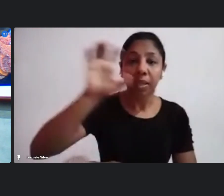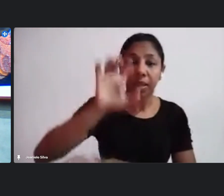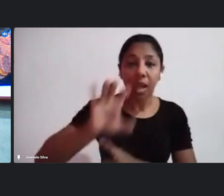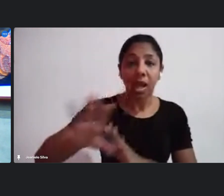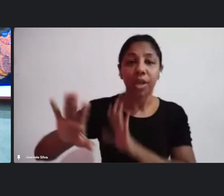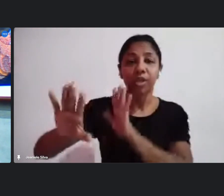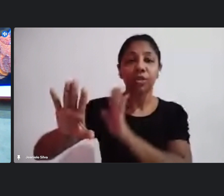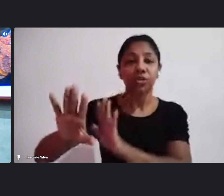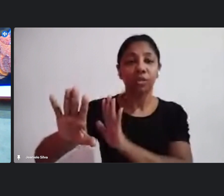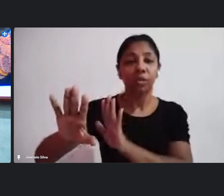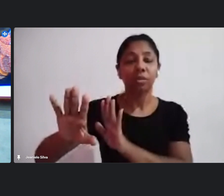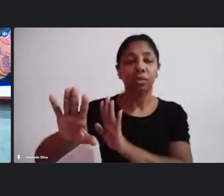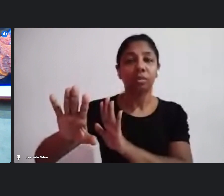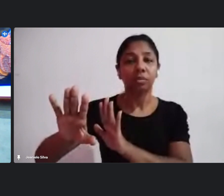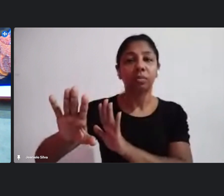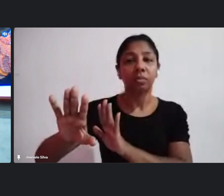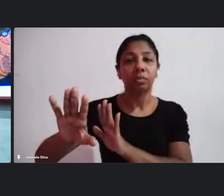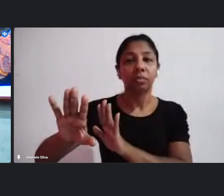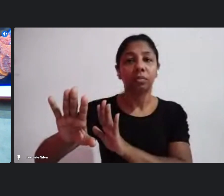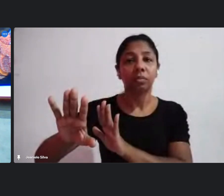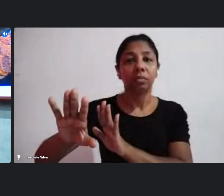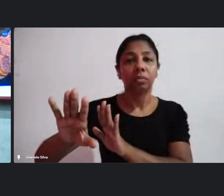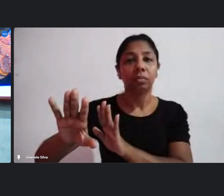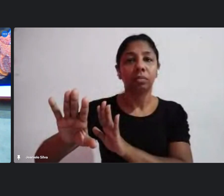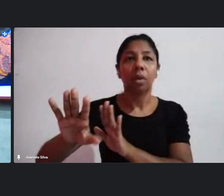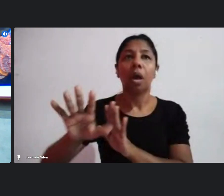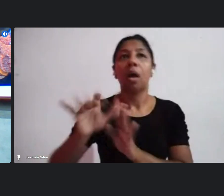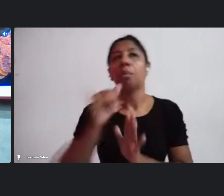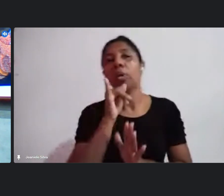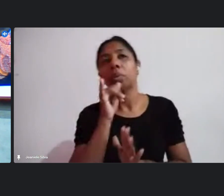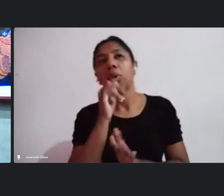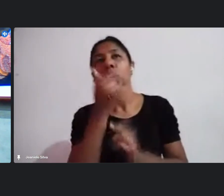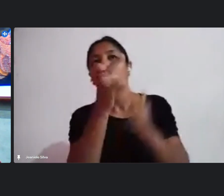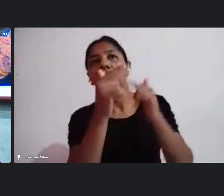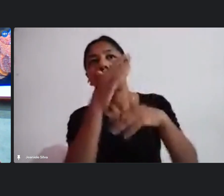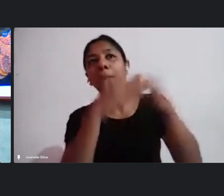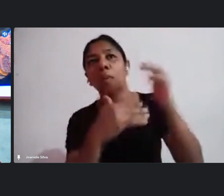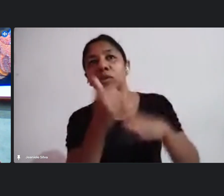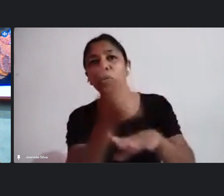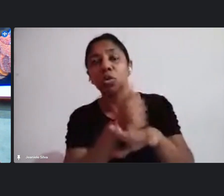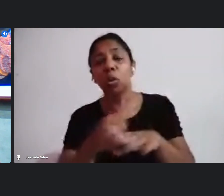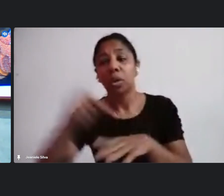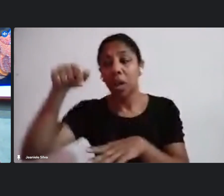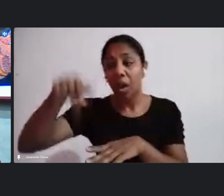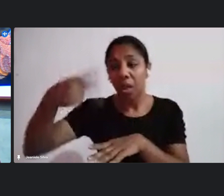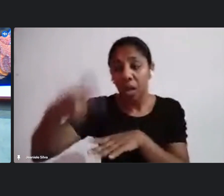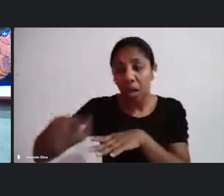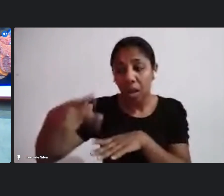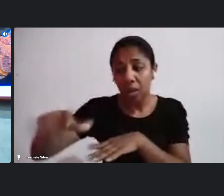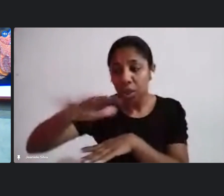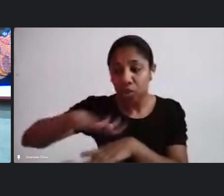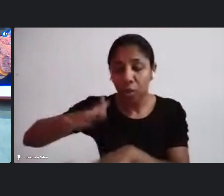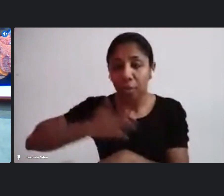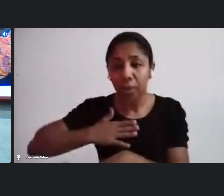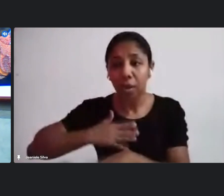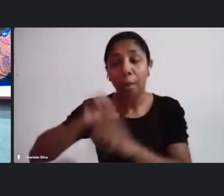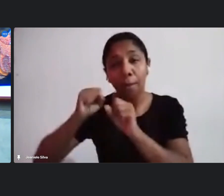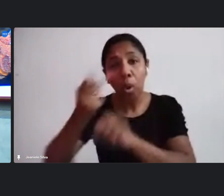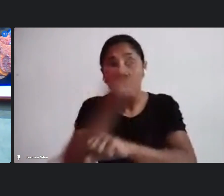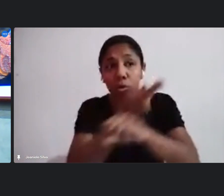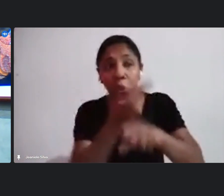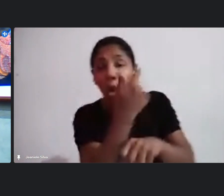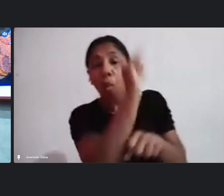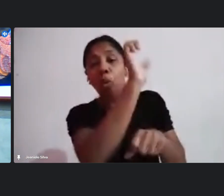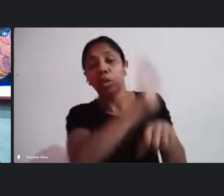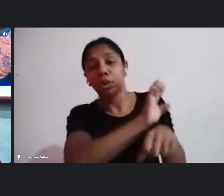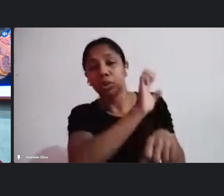certo? Então não achei profissional aqui eu não achei profissional de escritor na minha região eu posso sim buscar de outros estados